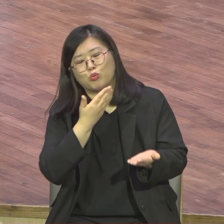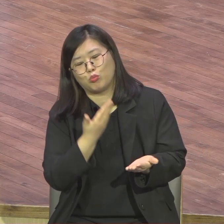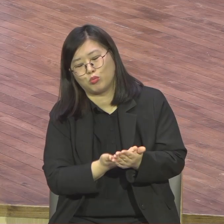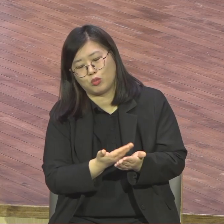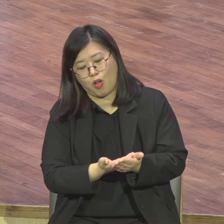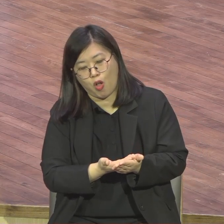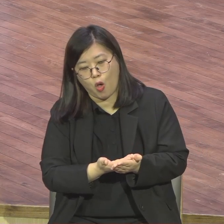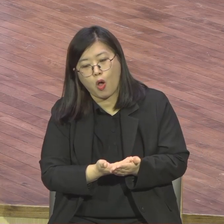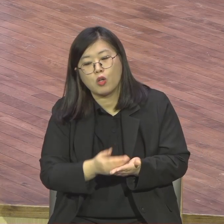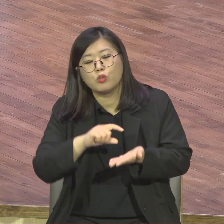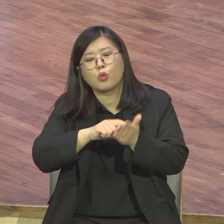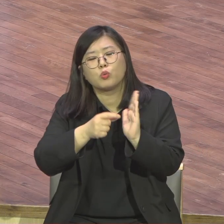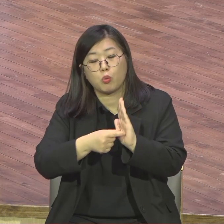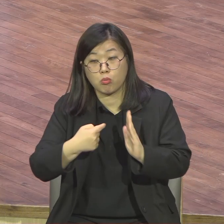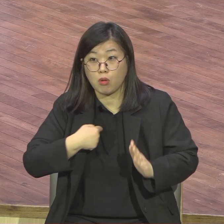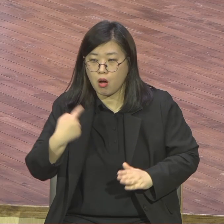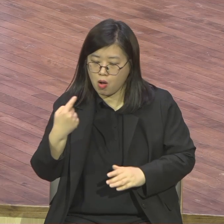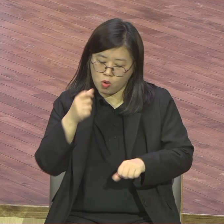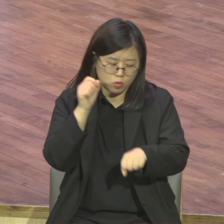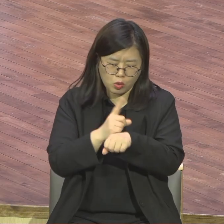자 내가 가진 달란라